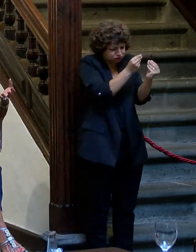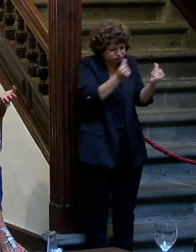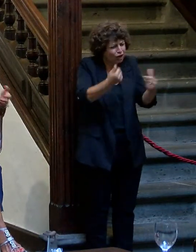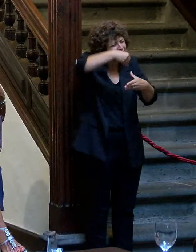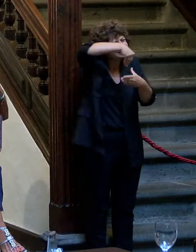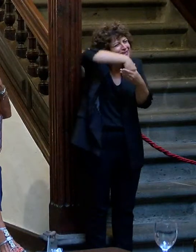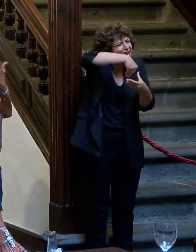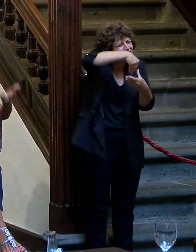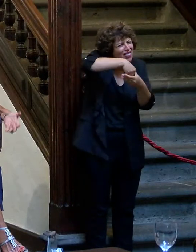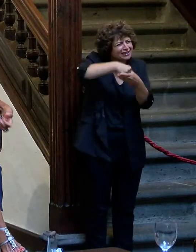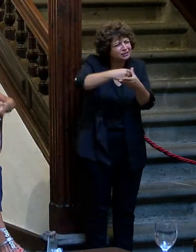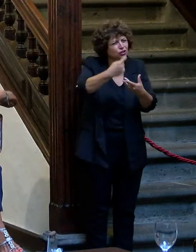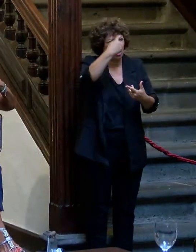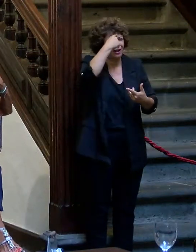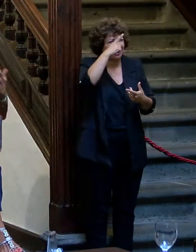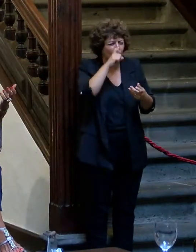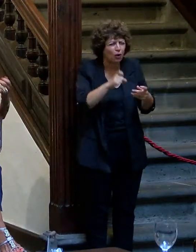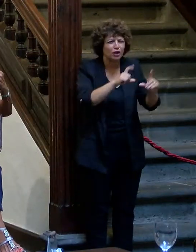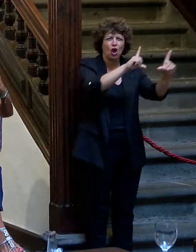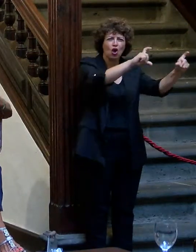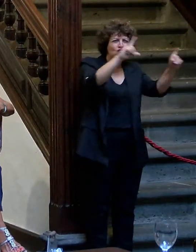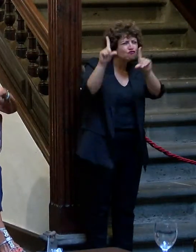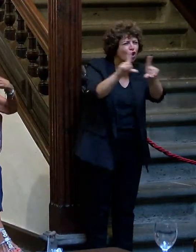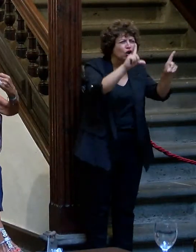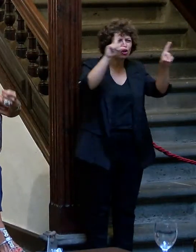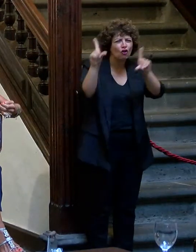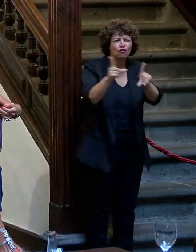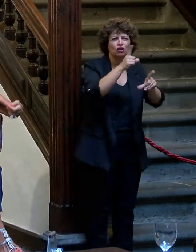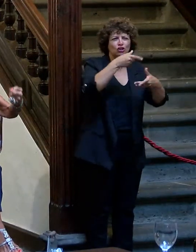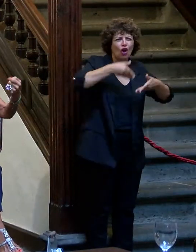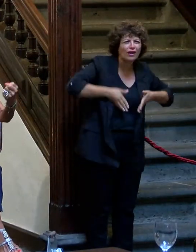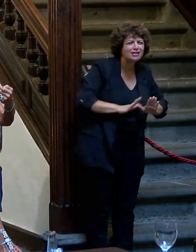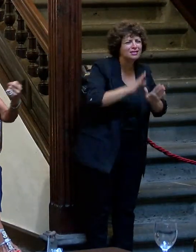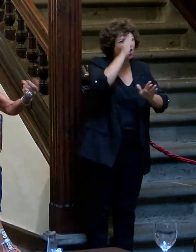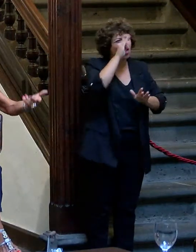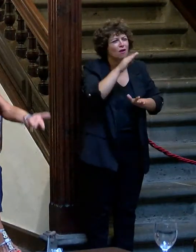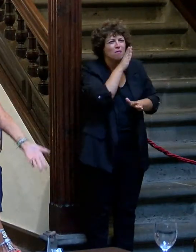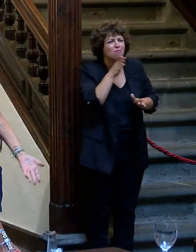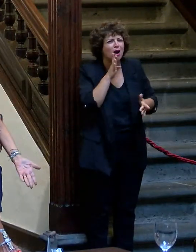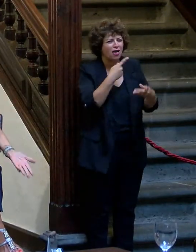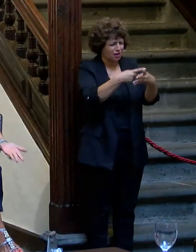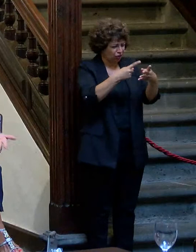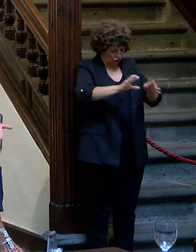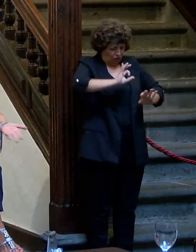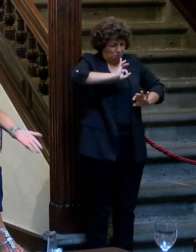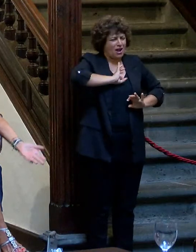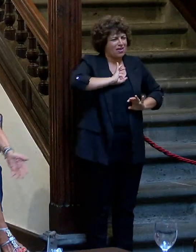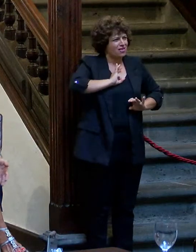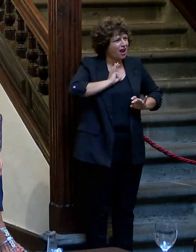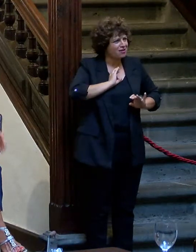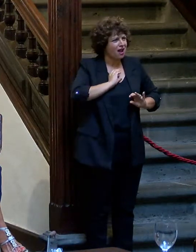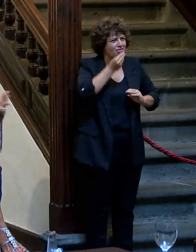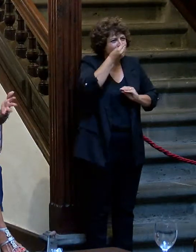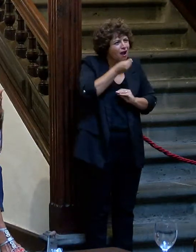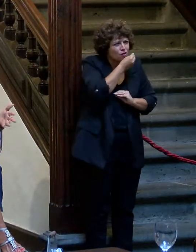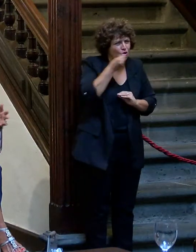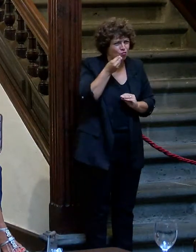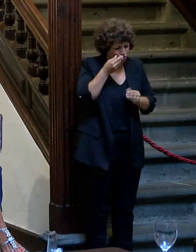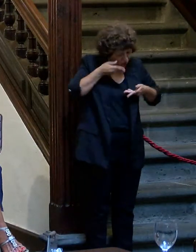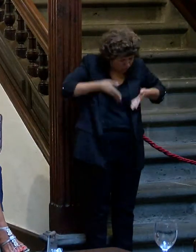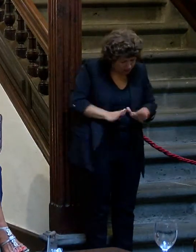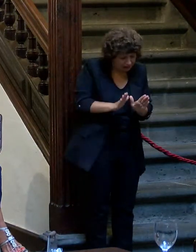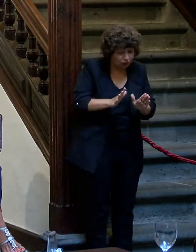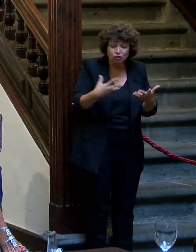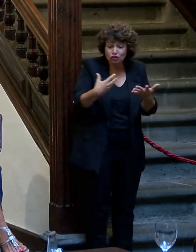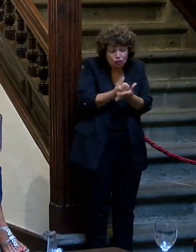contenido, que son tus recuerdos, las fotos de tus hijos, de tus padres, un crucifijo, una medallita de la comunión de tu niño, ¿qué más da? Todo eso en